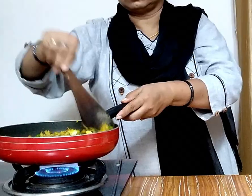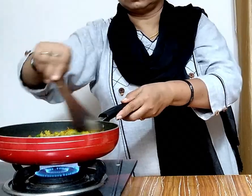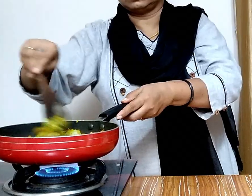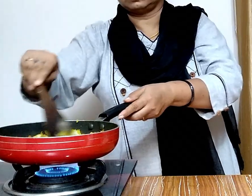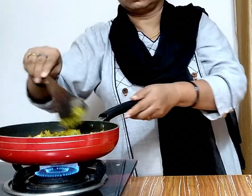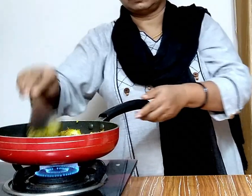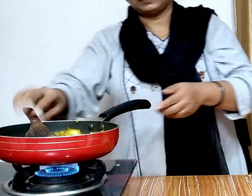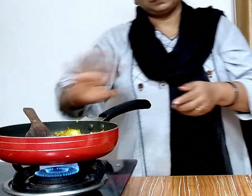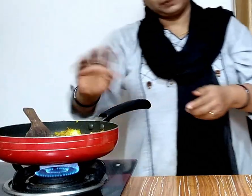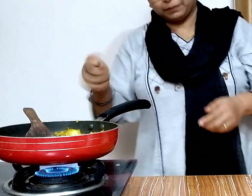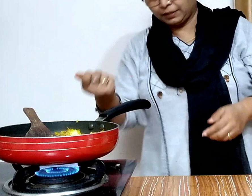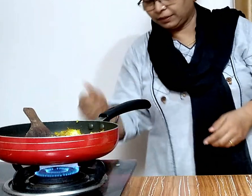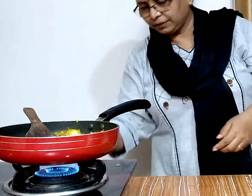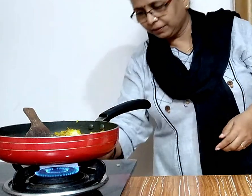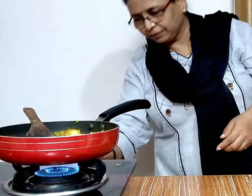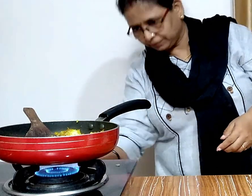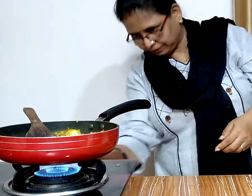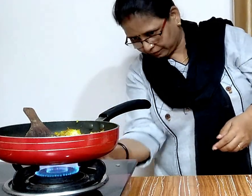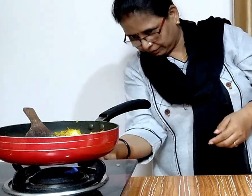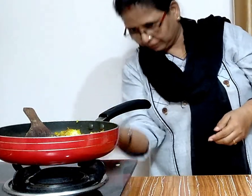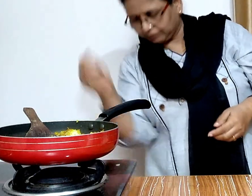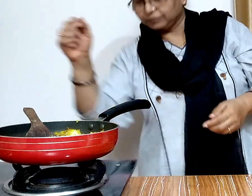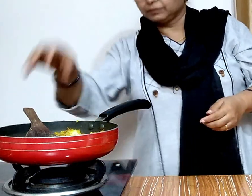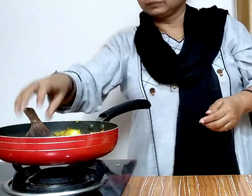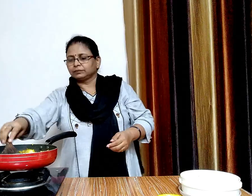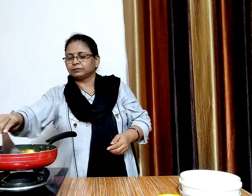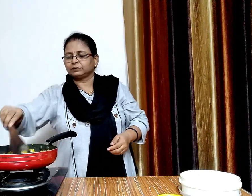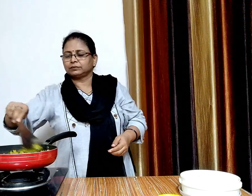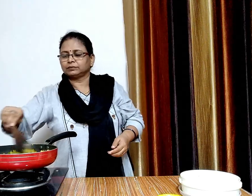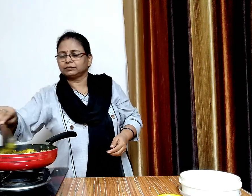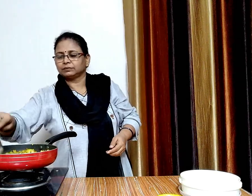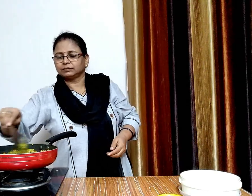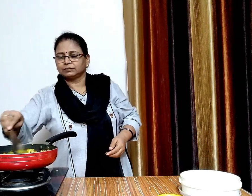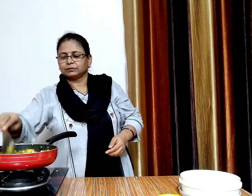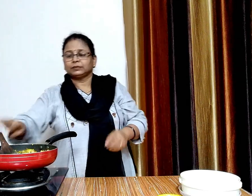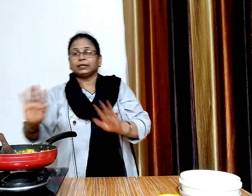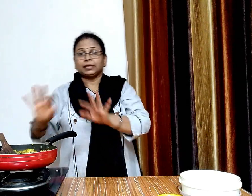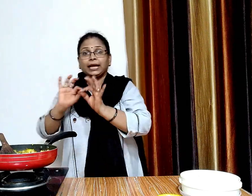फिलिंग बन चुकी है अब गैस बन कर देंगे अब इससे थंड़ा होने के लिए रख देंगे